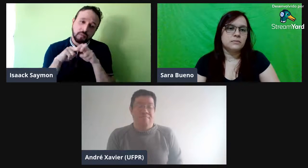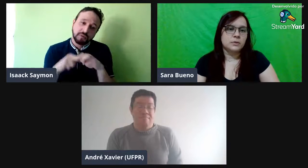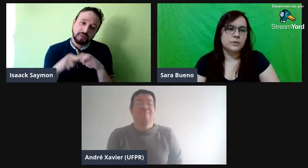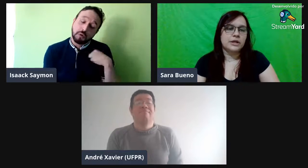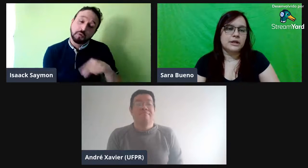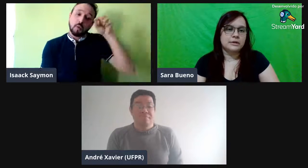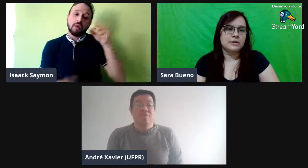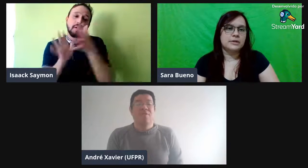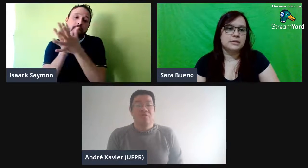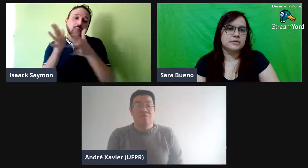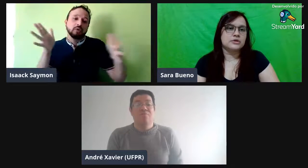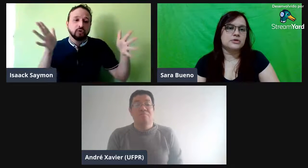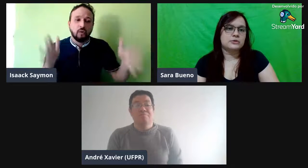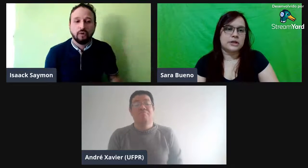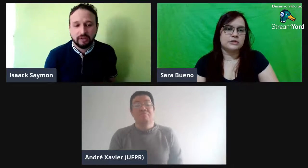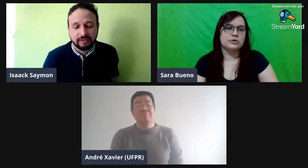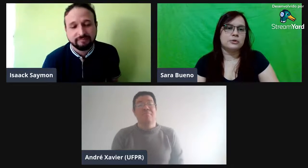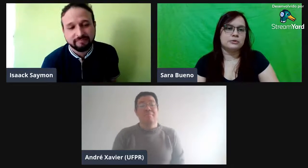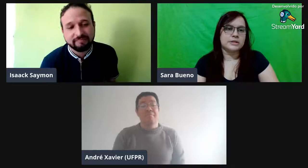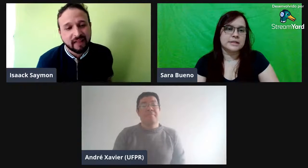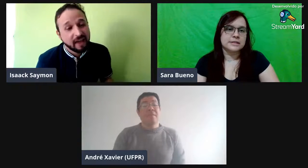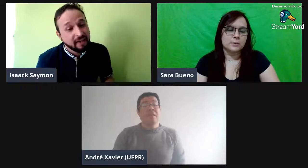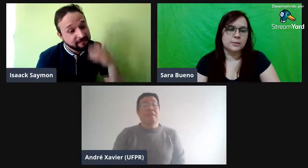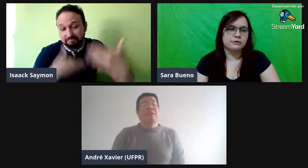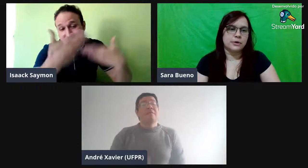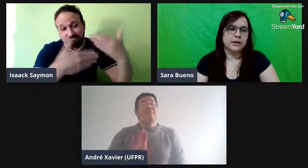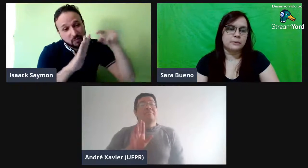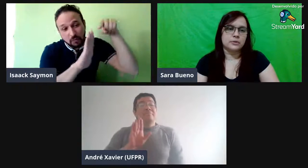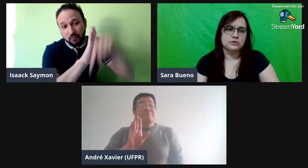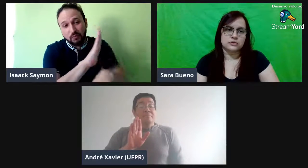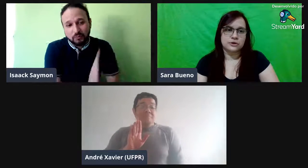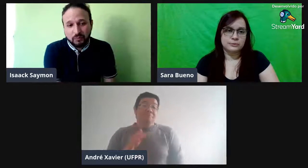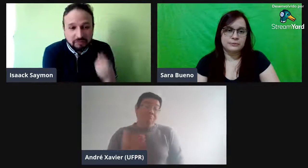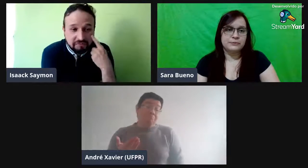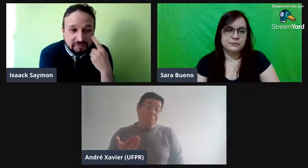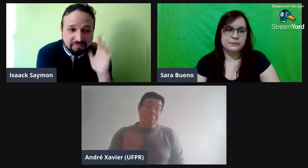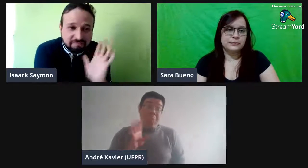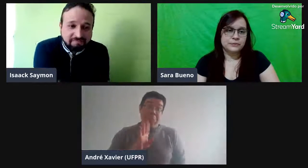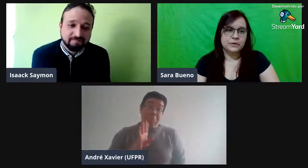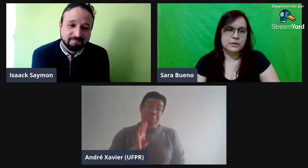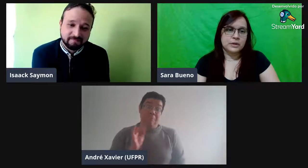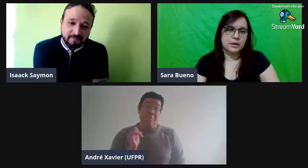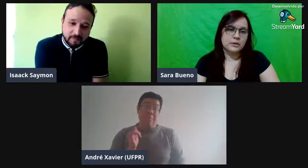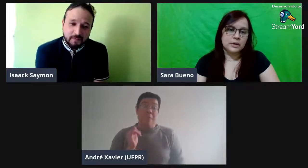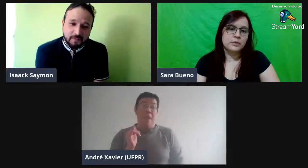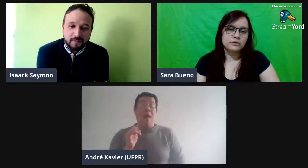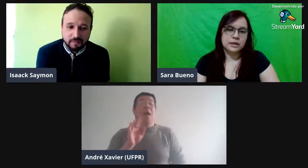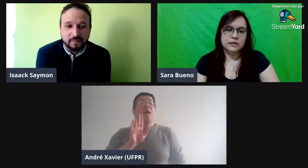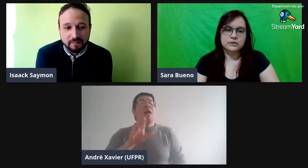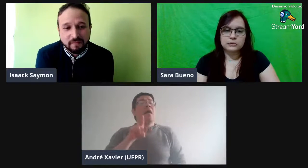porém, em situações diferentes de conversação, pra focar na prosódia. Eu queria aprofundar nisso.